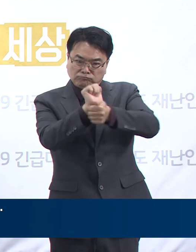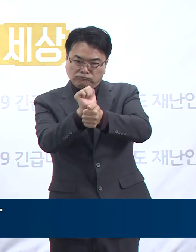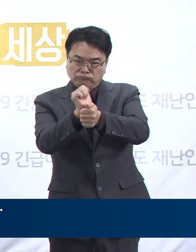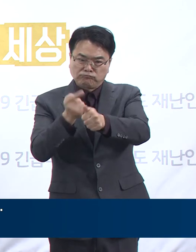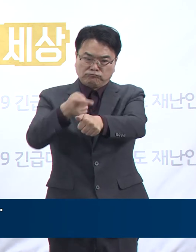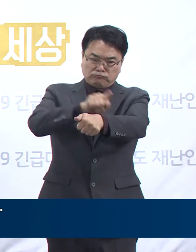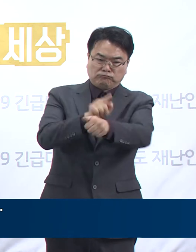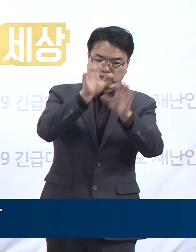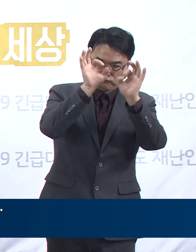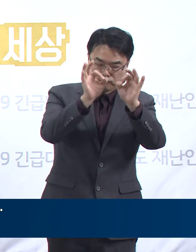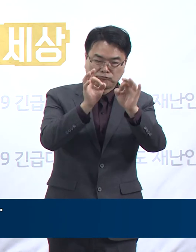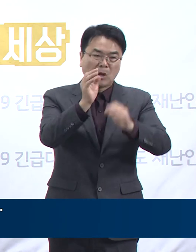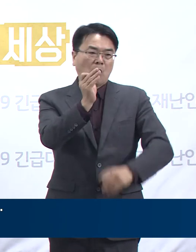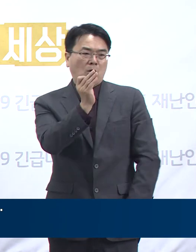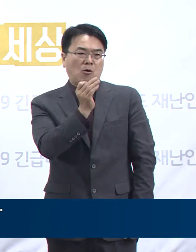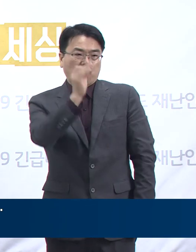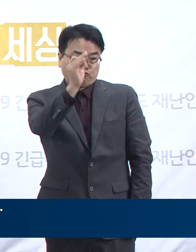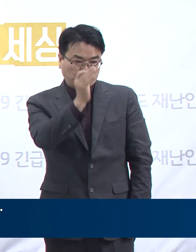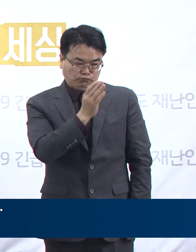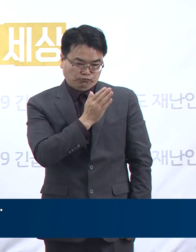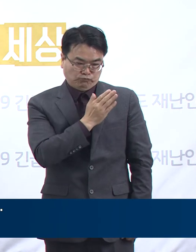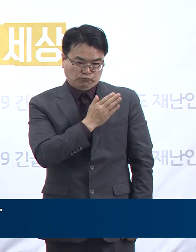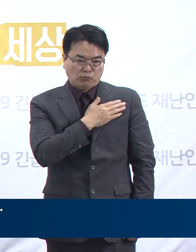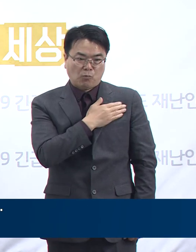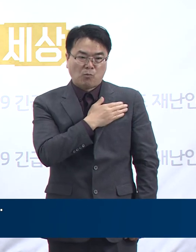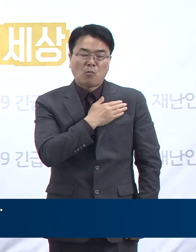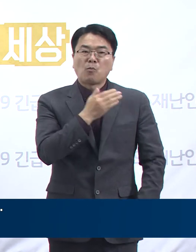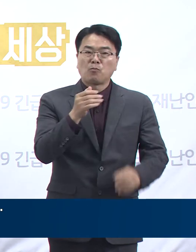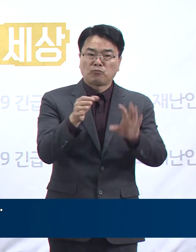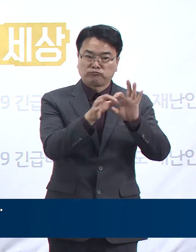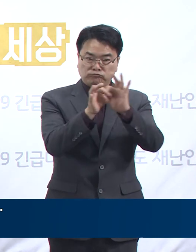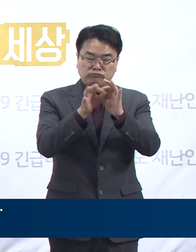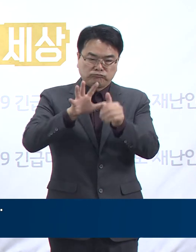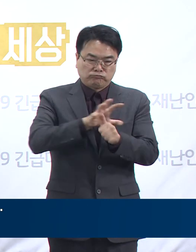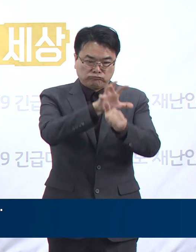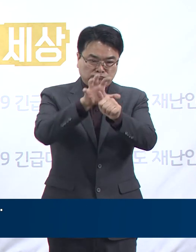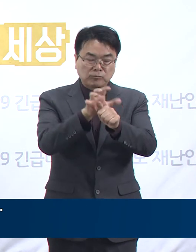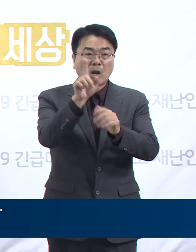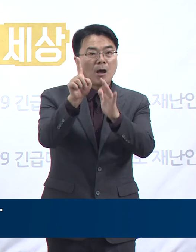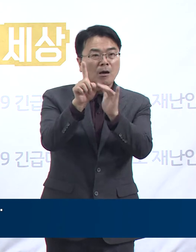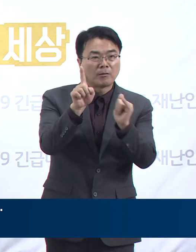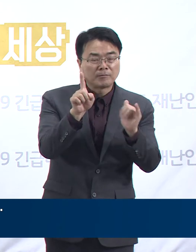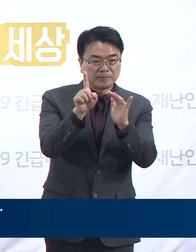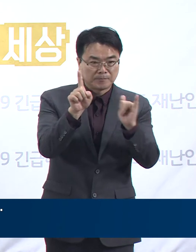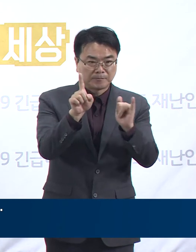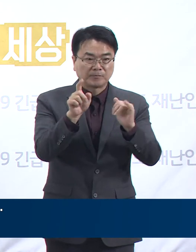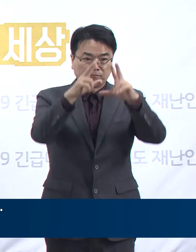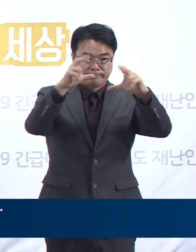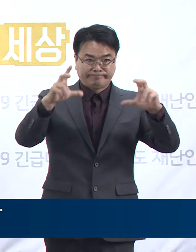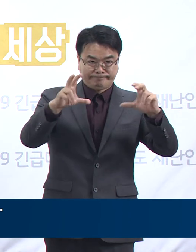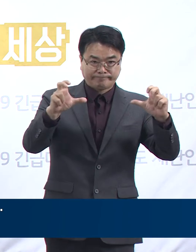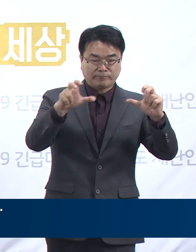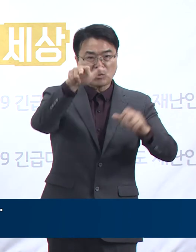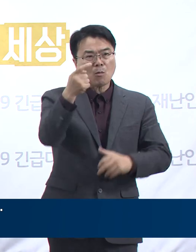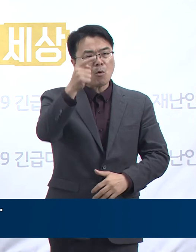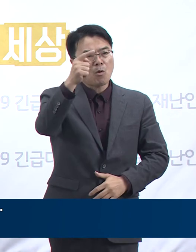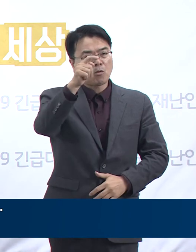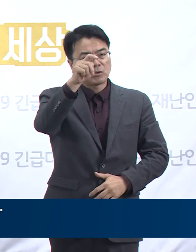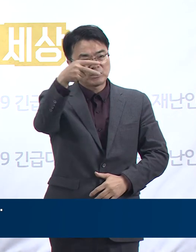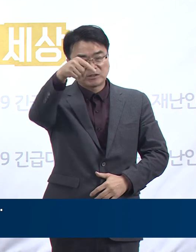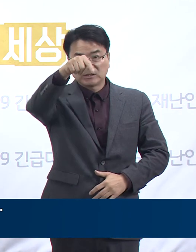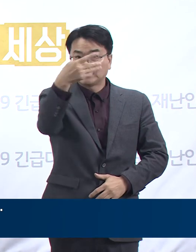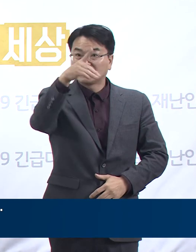안양시의 가족 모임 관련되어서 5명, 부천시의 요양원 관련된 1명, 성남시의 퍼스텍 관련 1명,